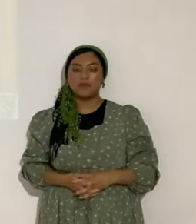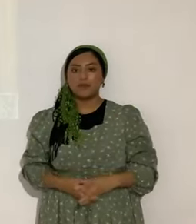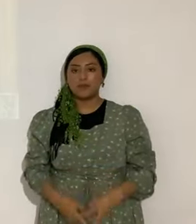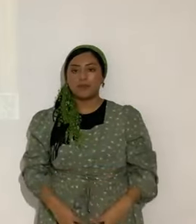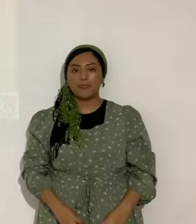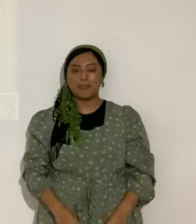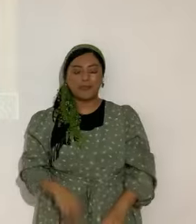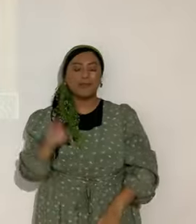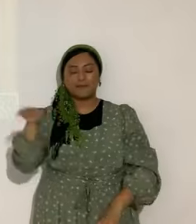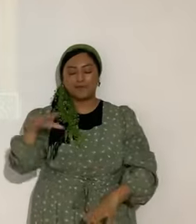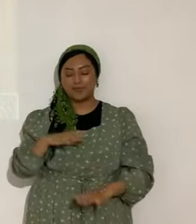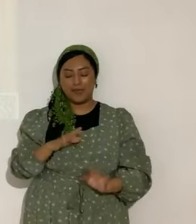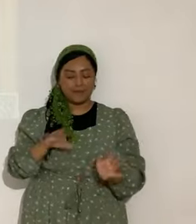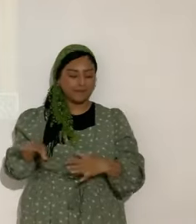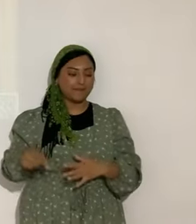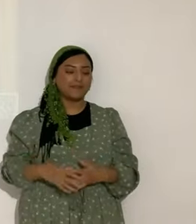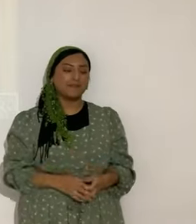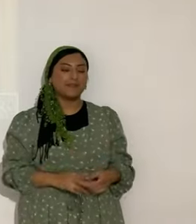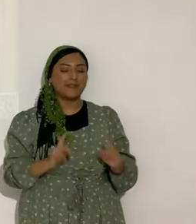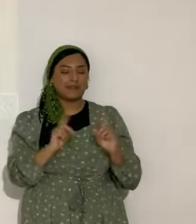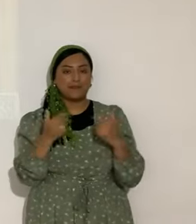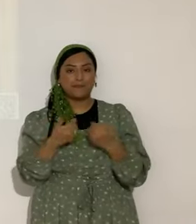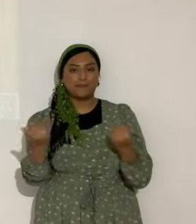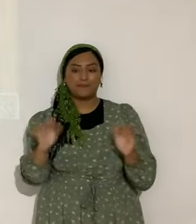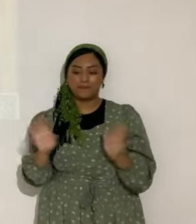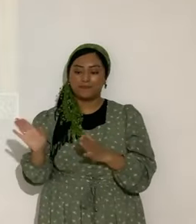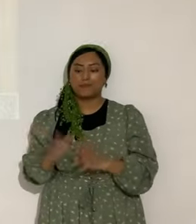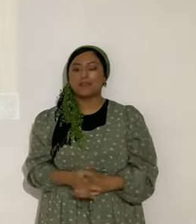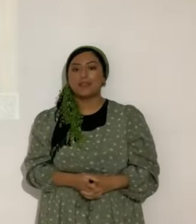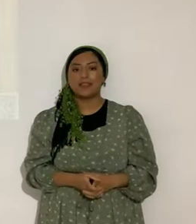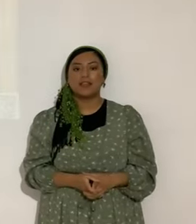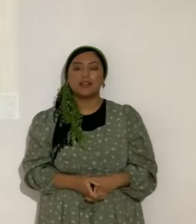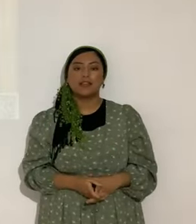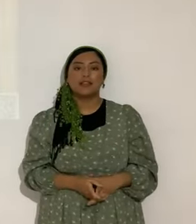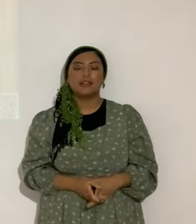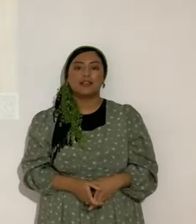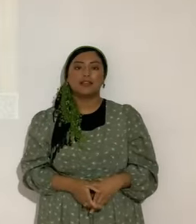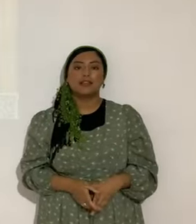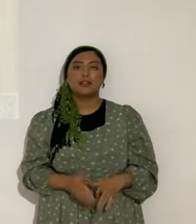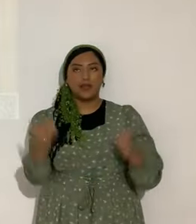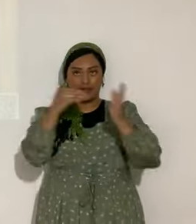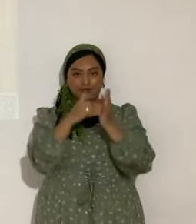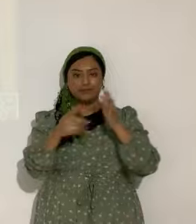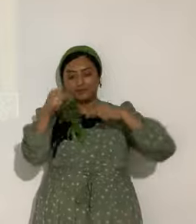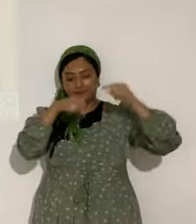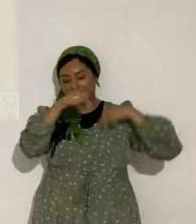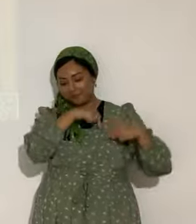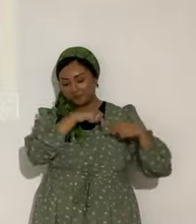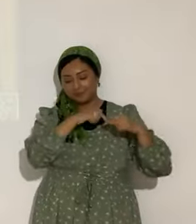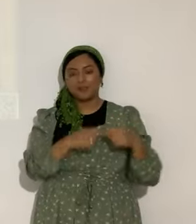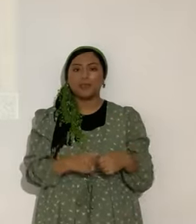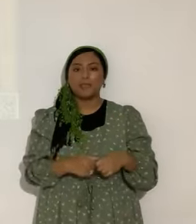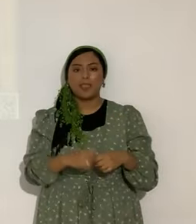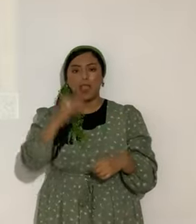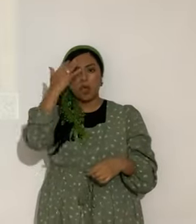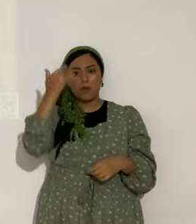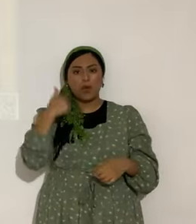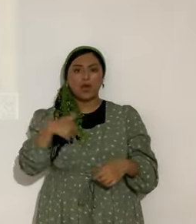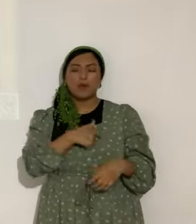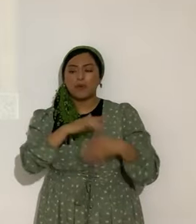Bueno. Pero no quiero hablar de eso ahorita. ¿Sí? Bueno. Entonces. ver. Déjenme retomar la idea. ¿Por qué se vuelve uno feliz